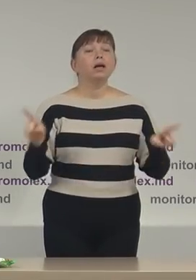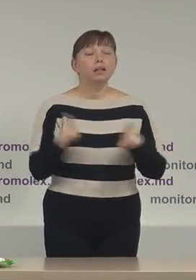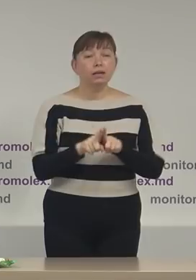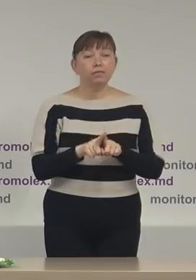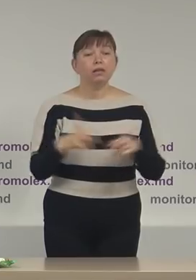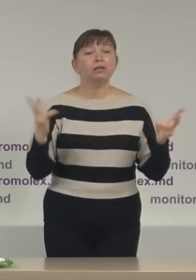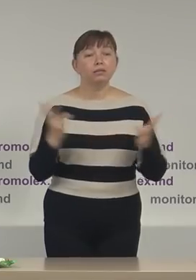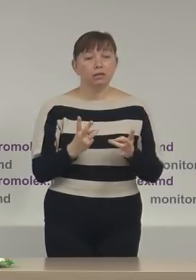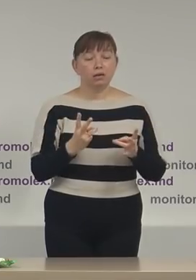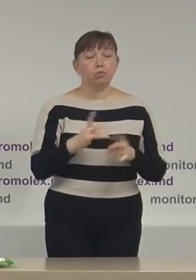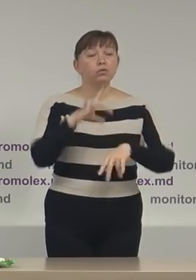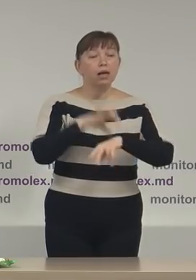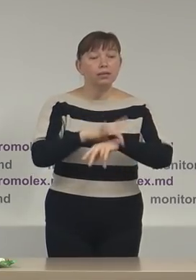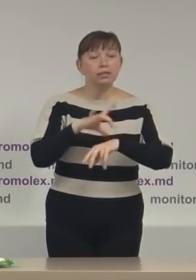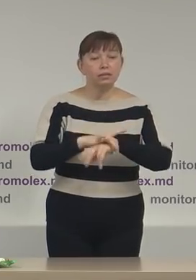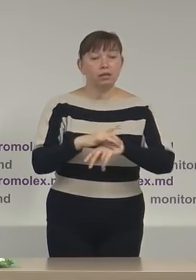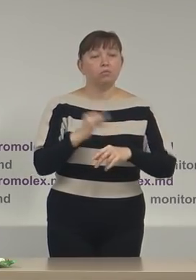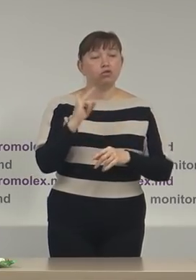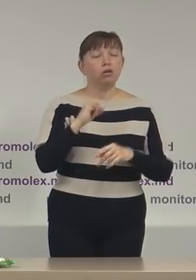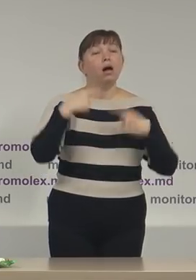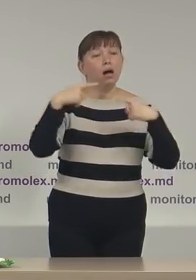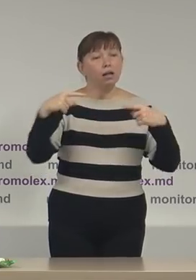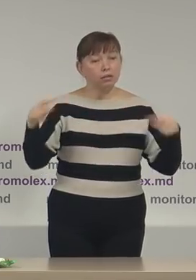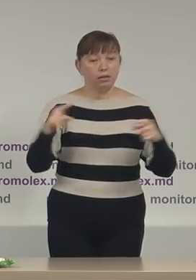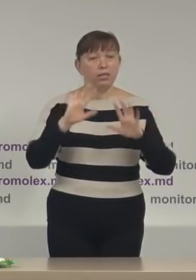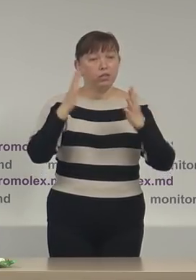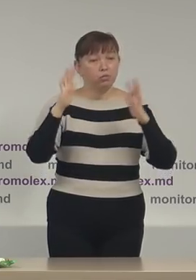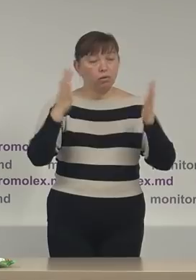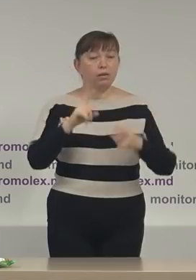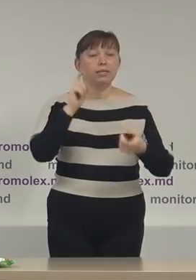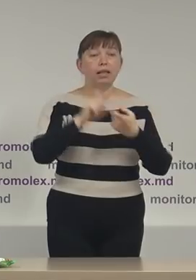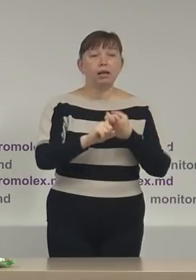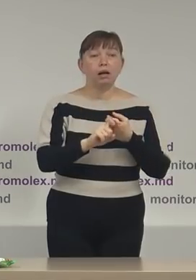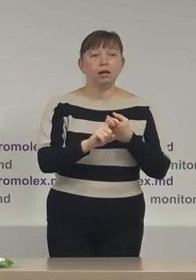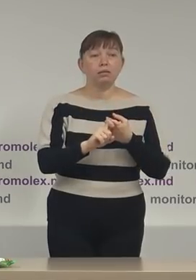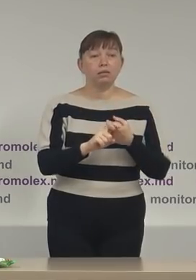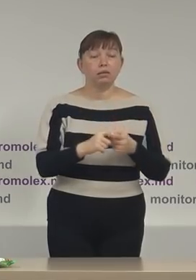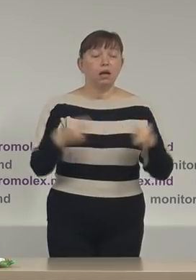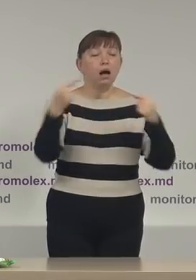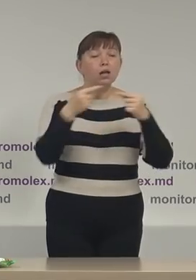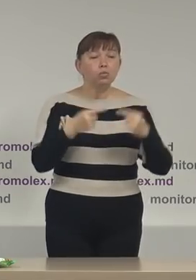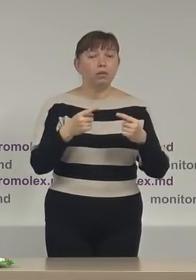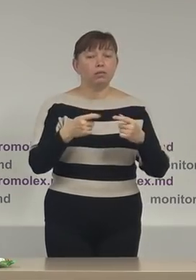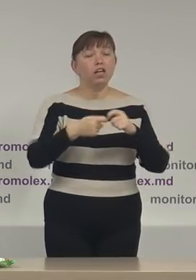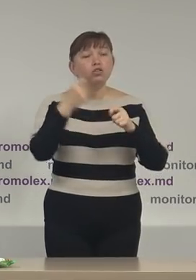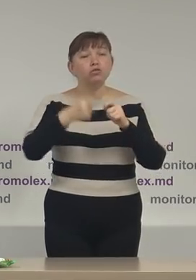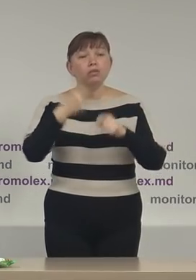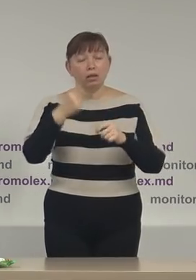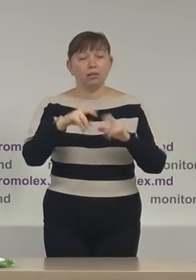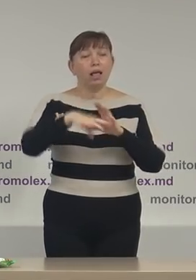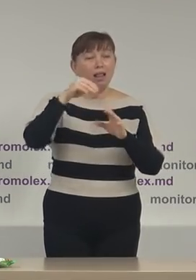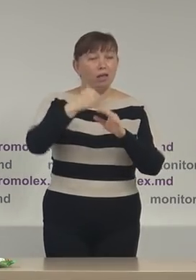trebuie să atestăm alte situații legate de anumite incidente electorale